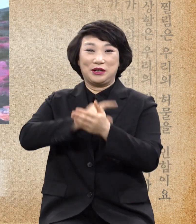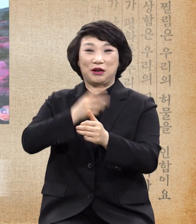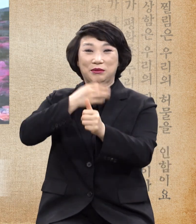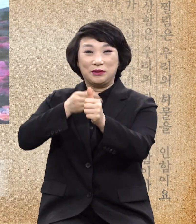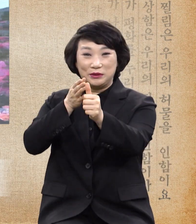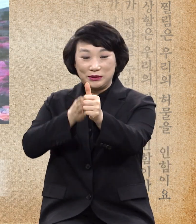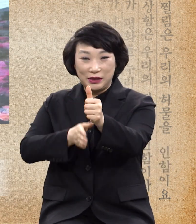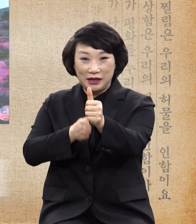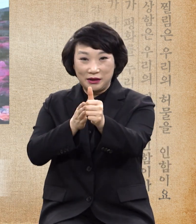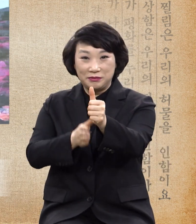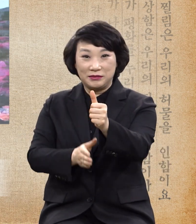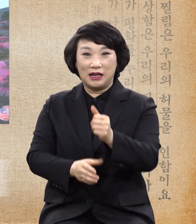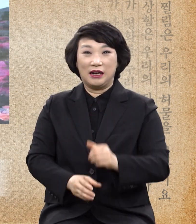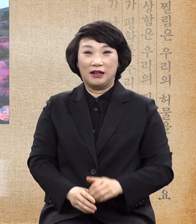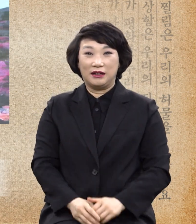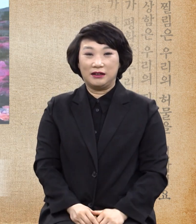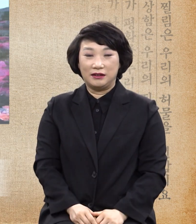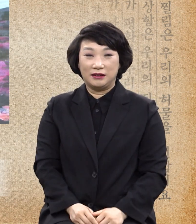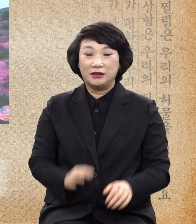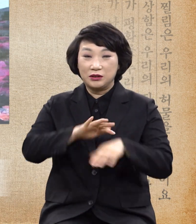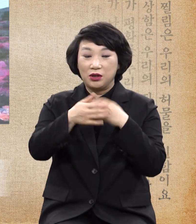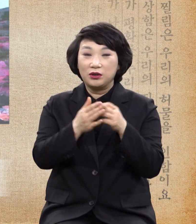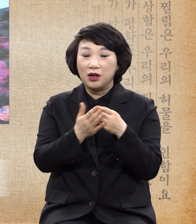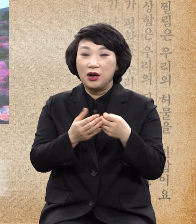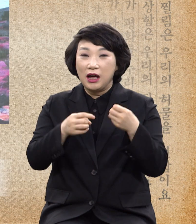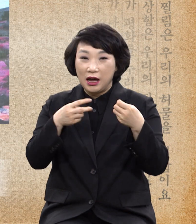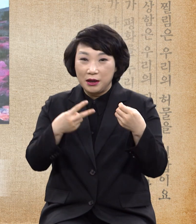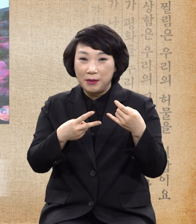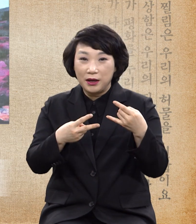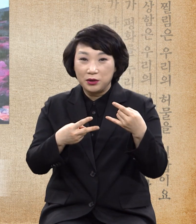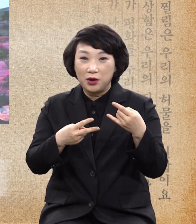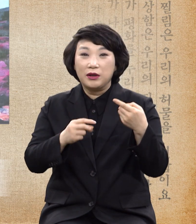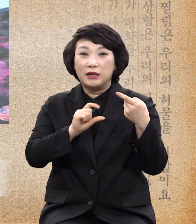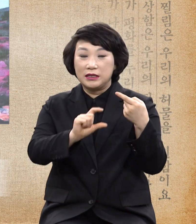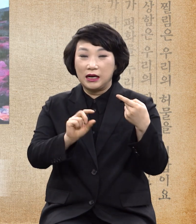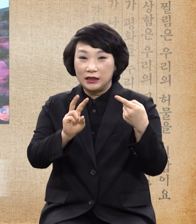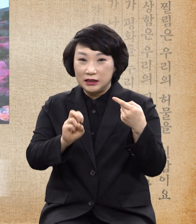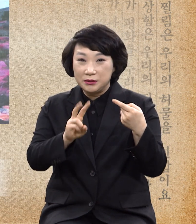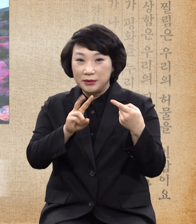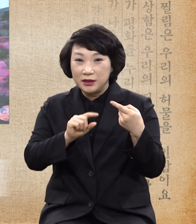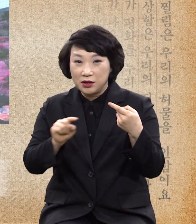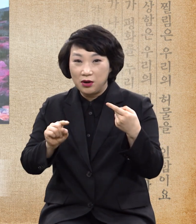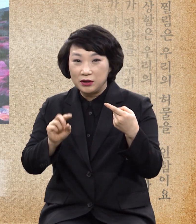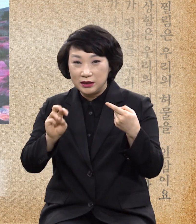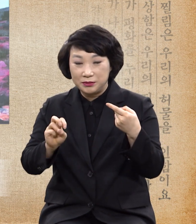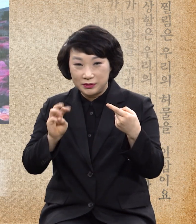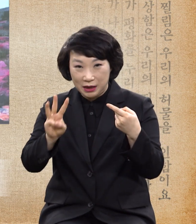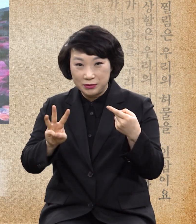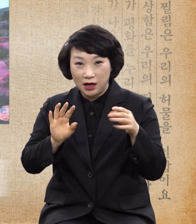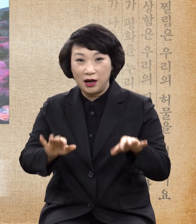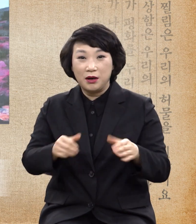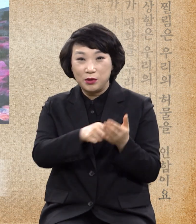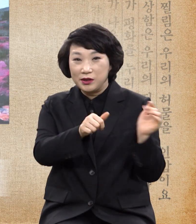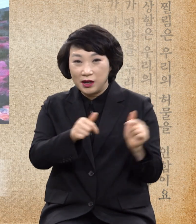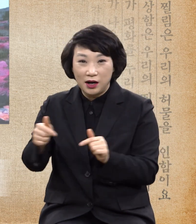예배소서 1장 21절 23절에 만물을 그 발 아래